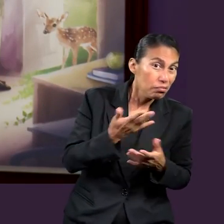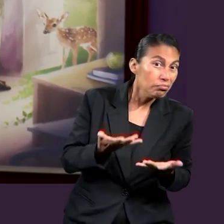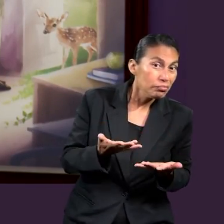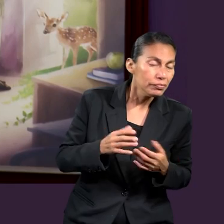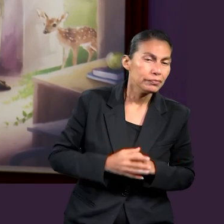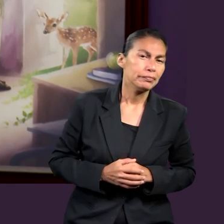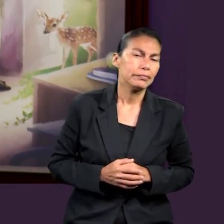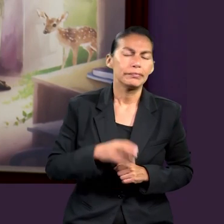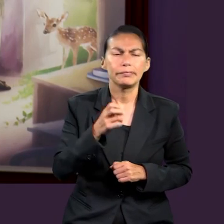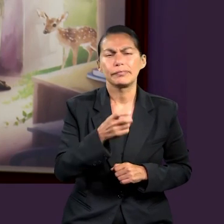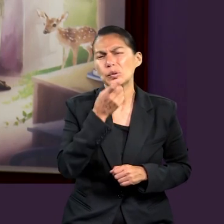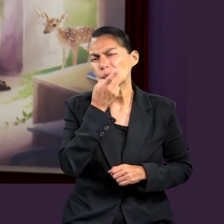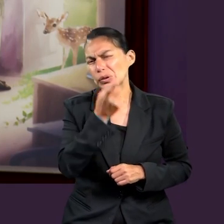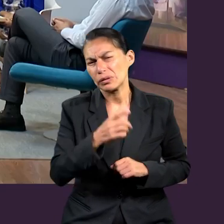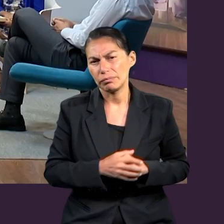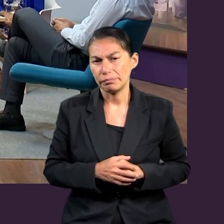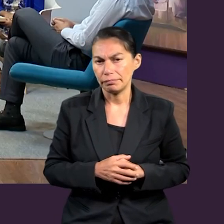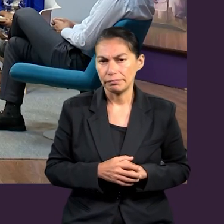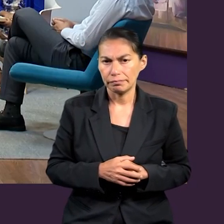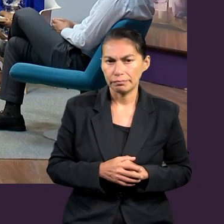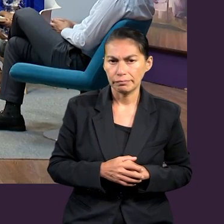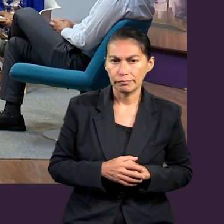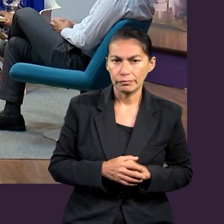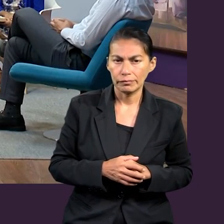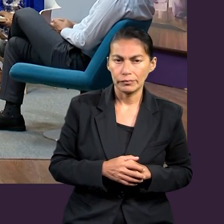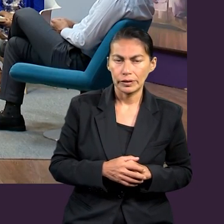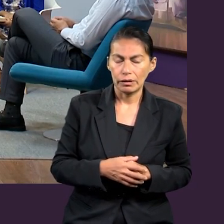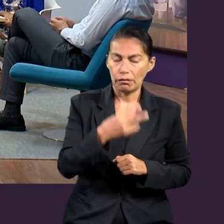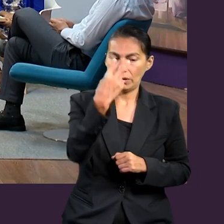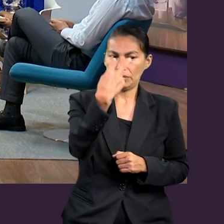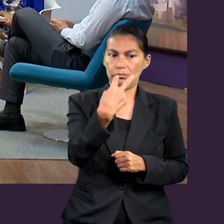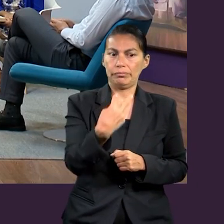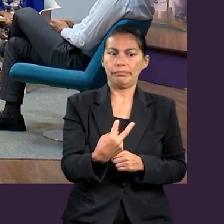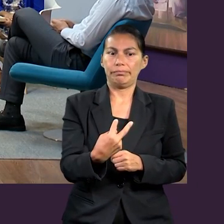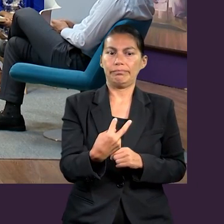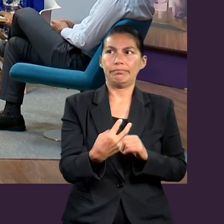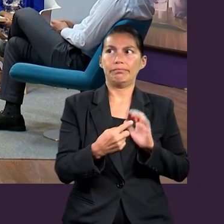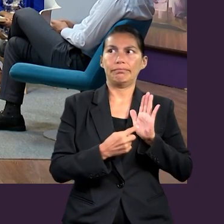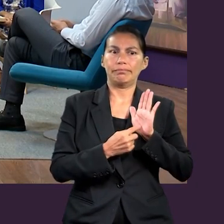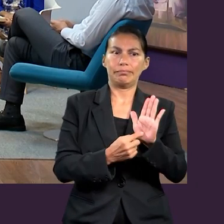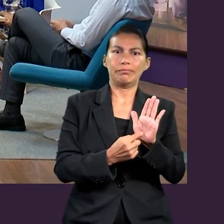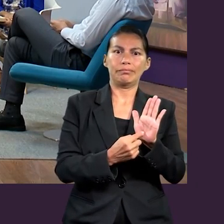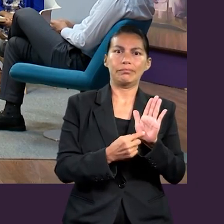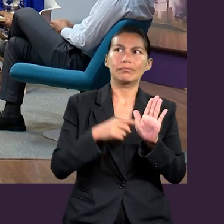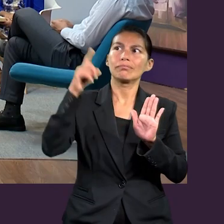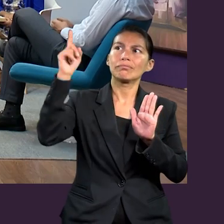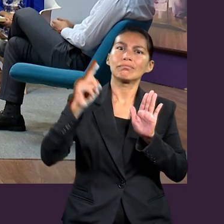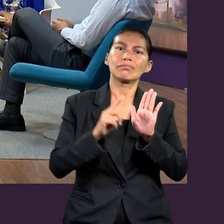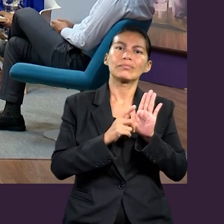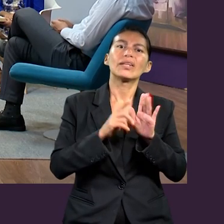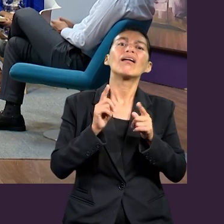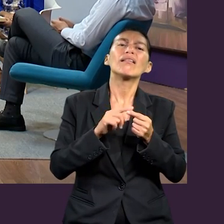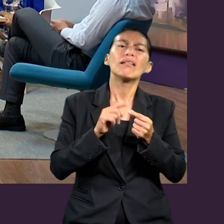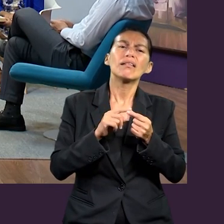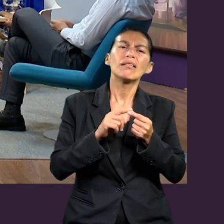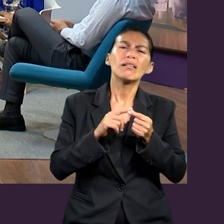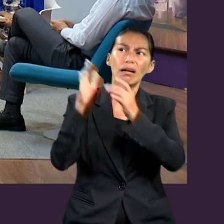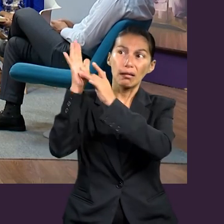de eso, ¿no? Así que cuando mencionas cartas leídas, pues qué testimonio, qué mensaje está dando nuestra carta de nuestra iglesia.